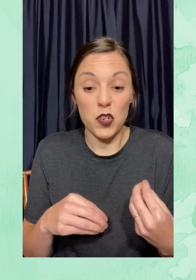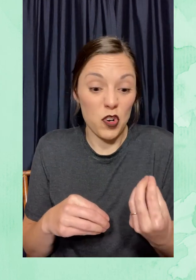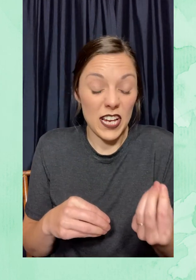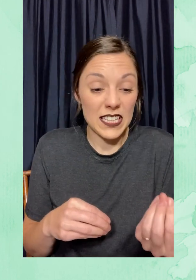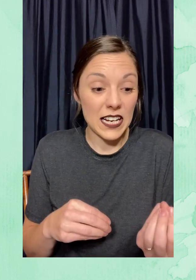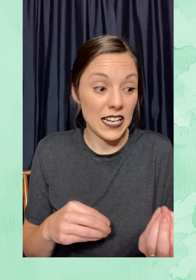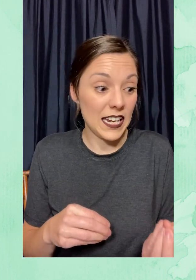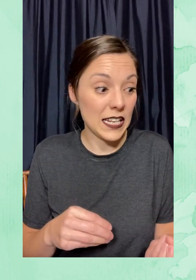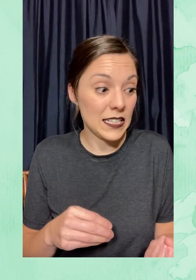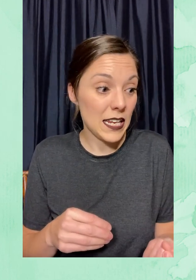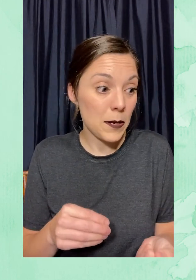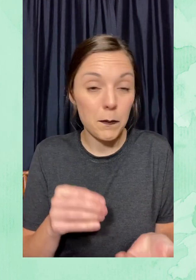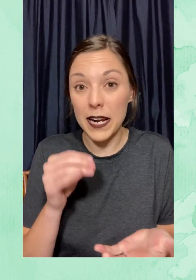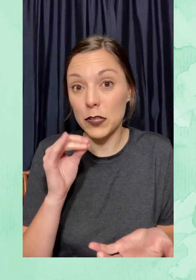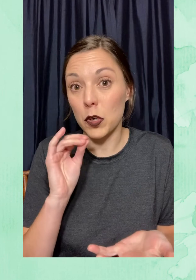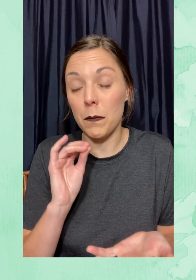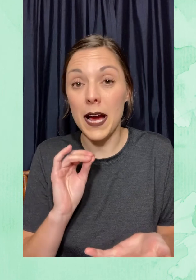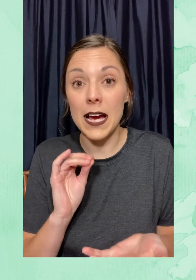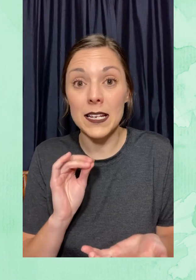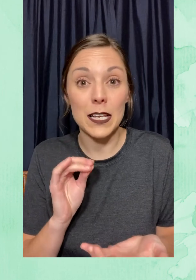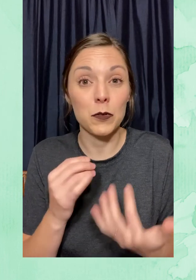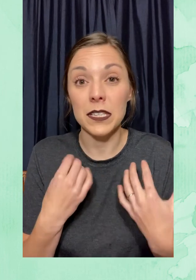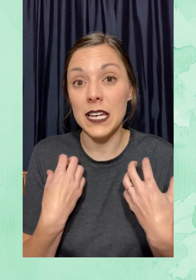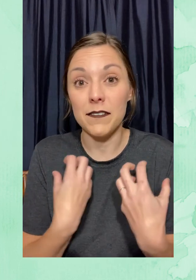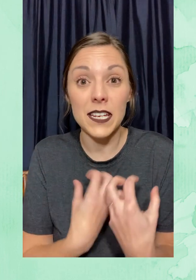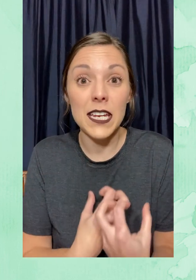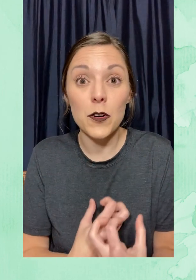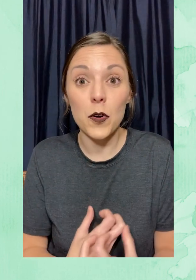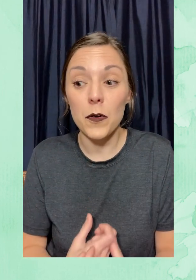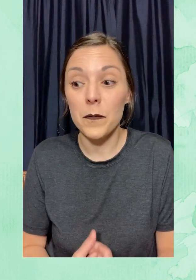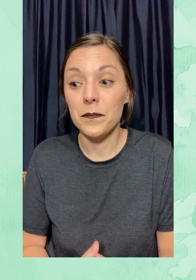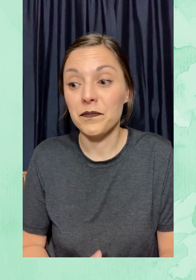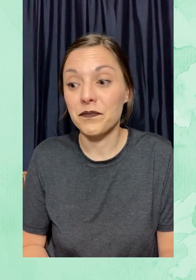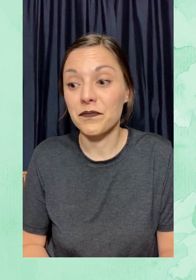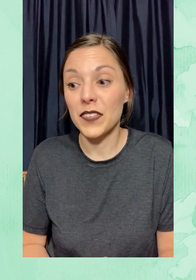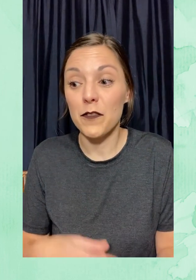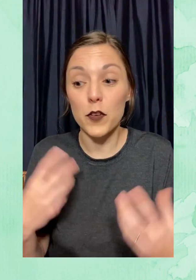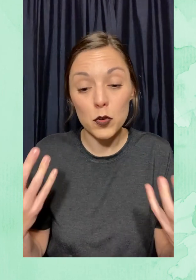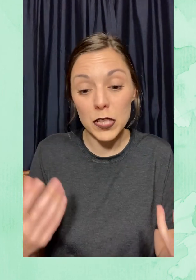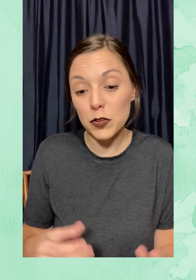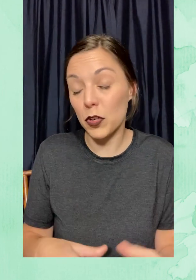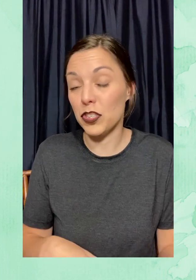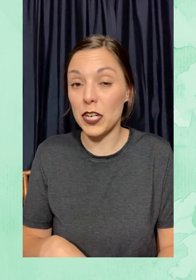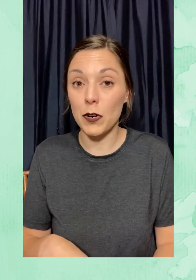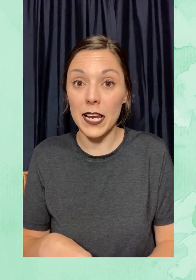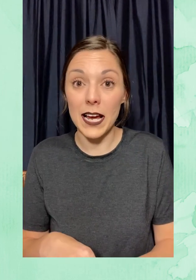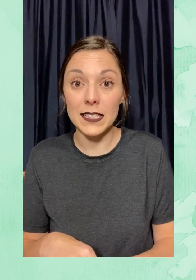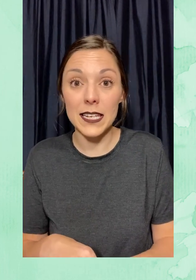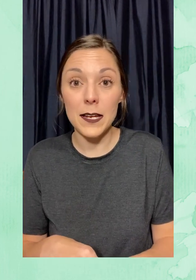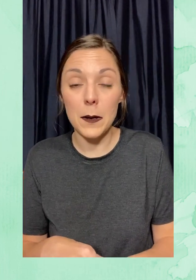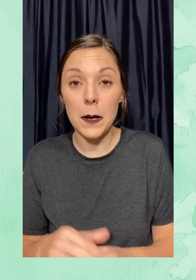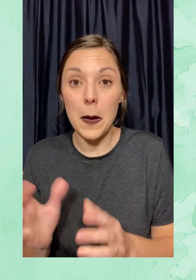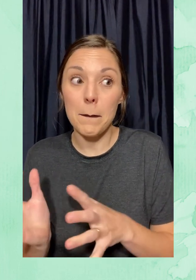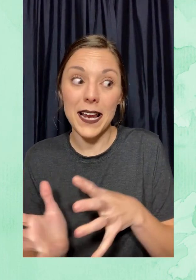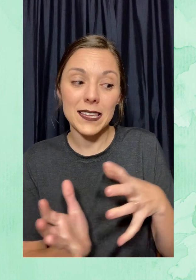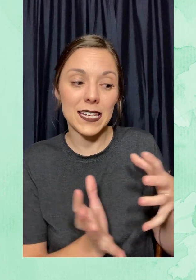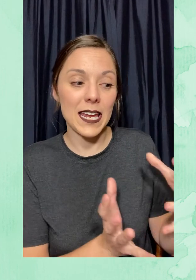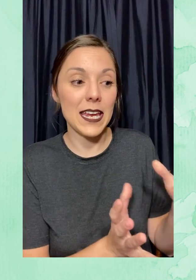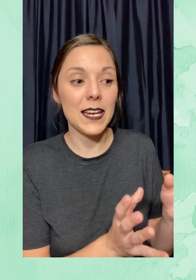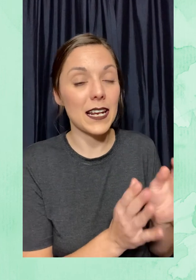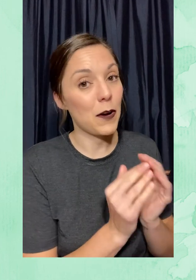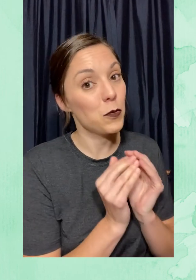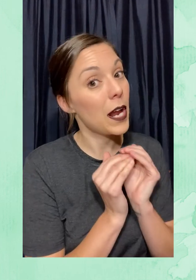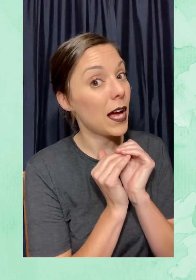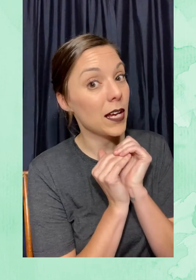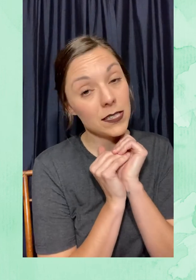Chocolate caliente para tomar en un día frío. Frutas con chocolate para